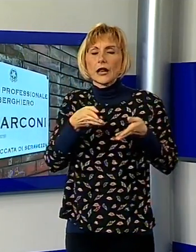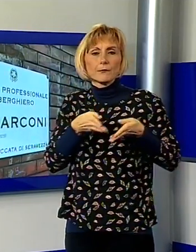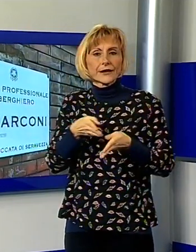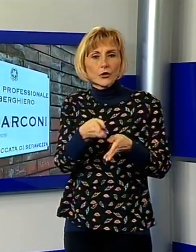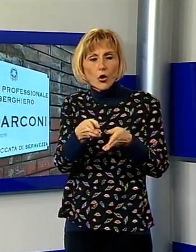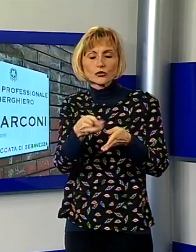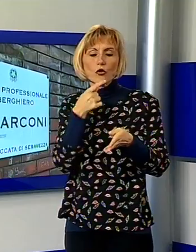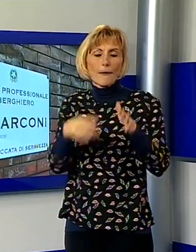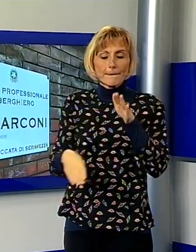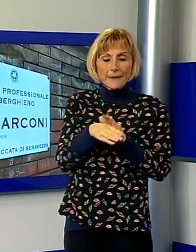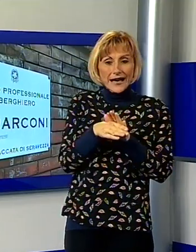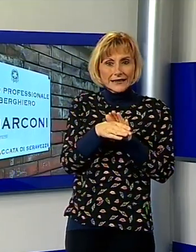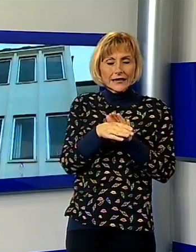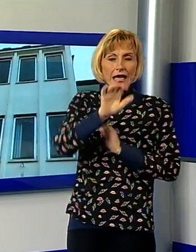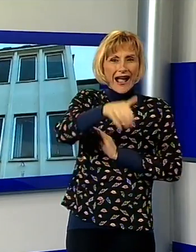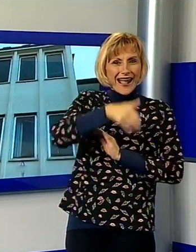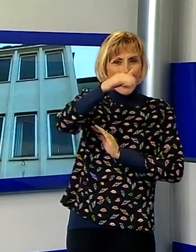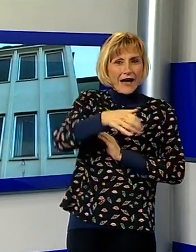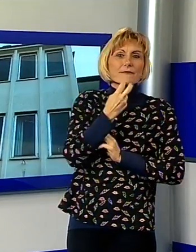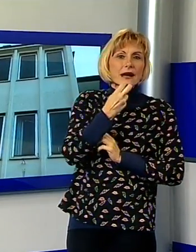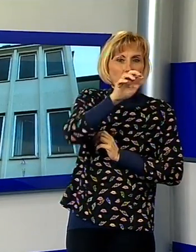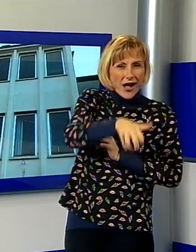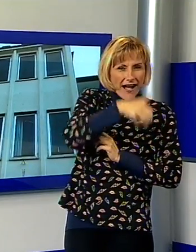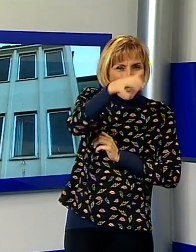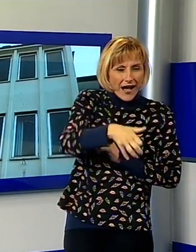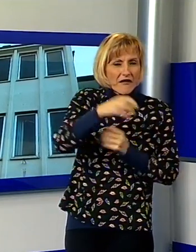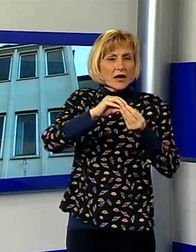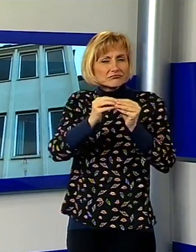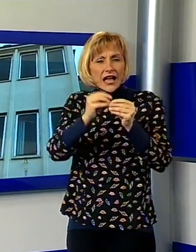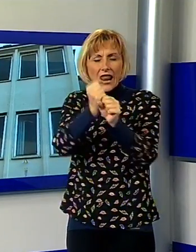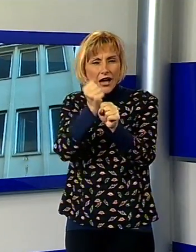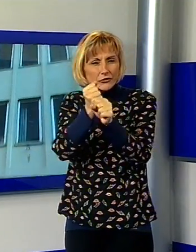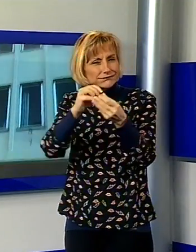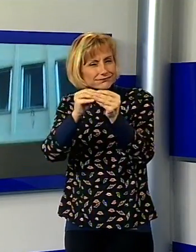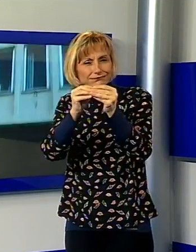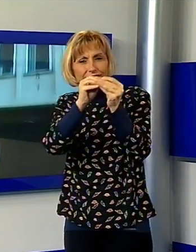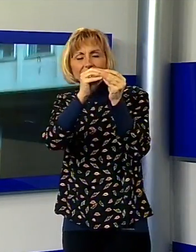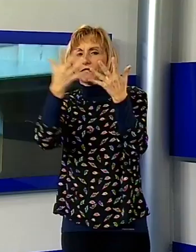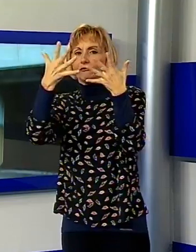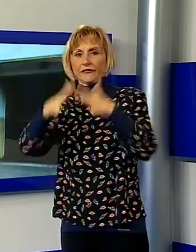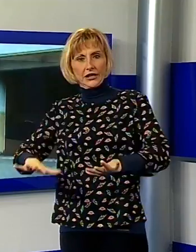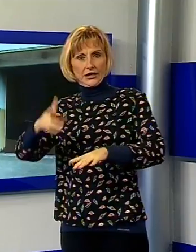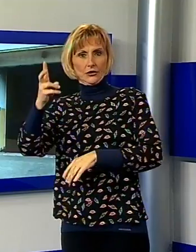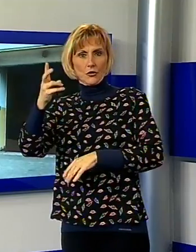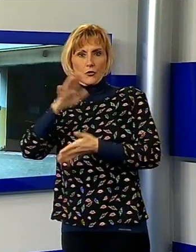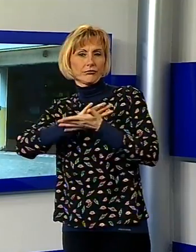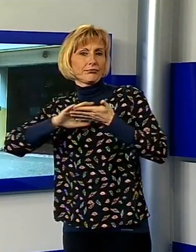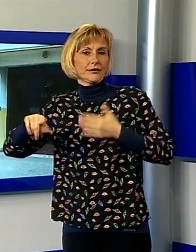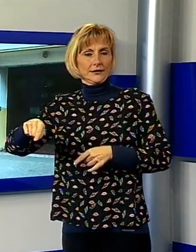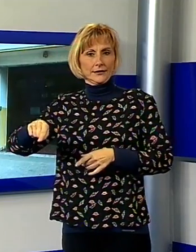marmo fa dalla cava sino al prodotto finito ed è particolarmente competente nelle lavorazioni alle macchine